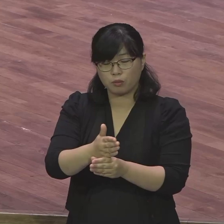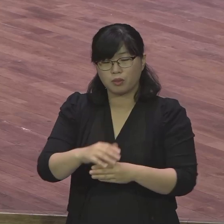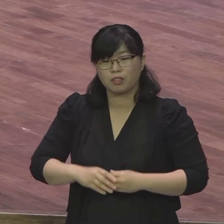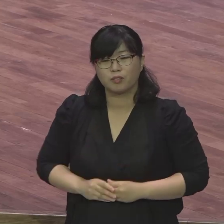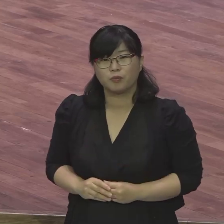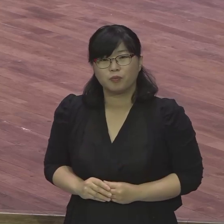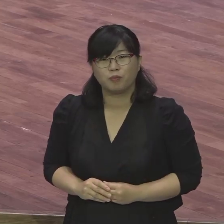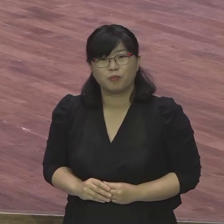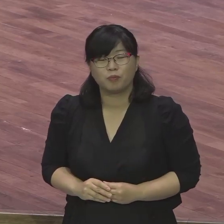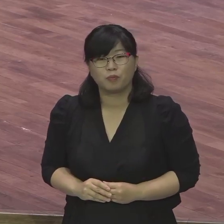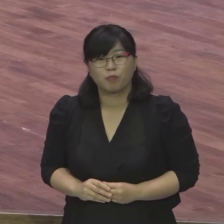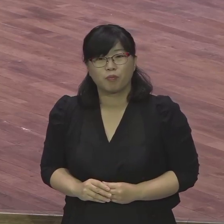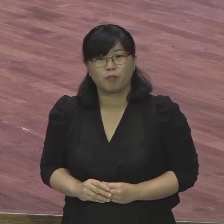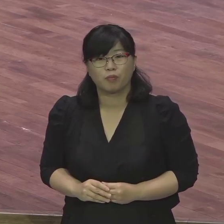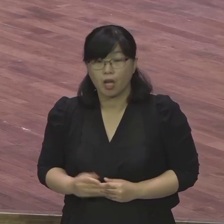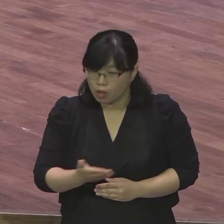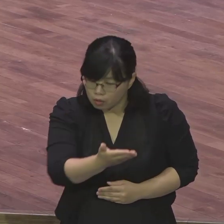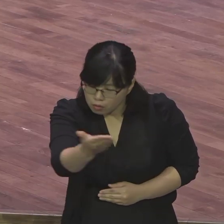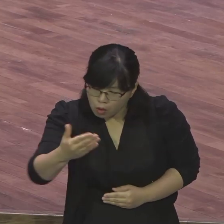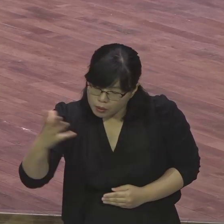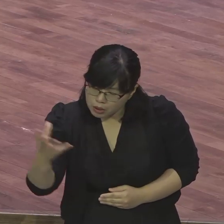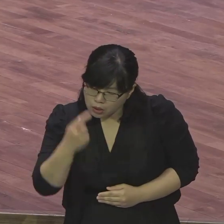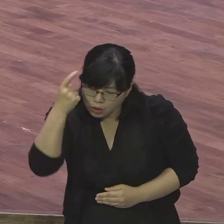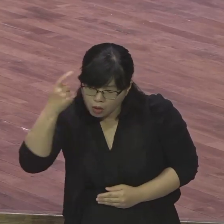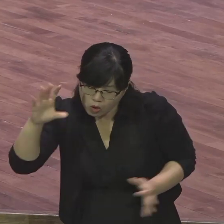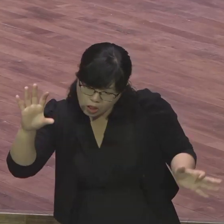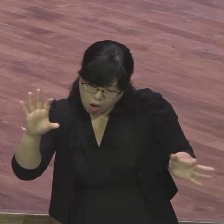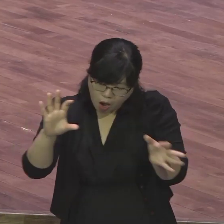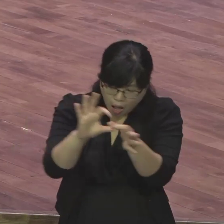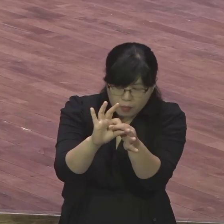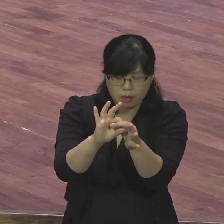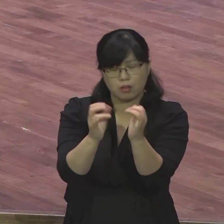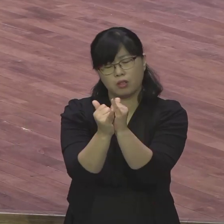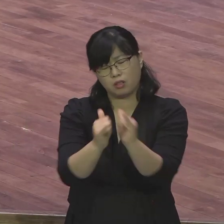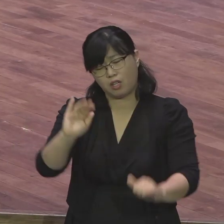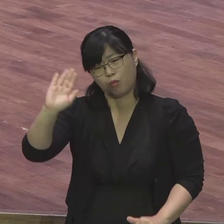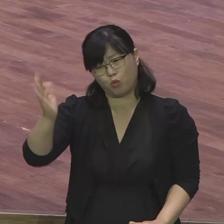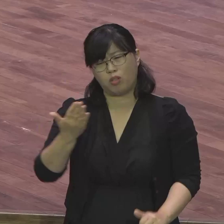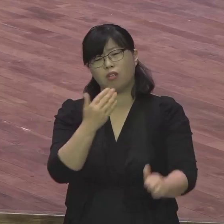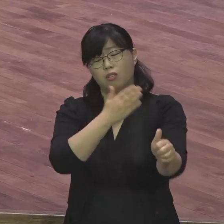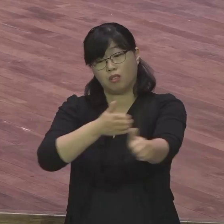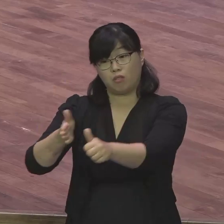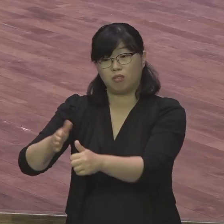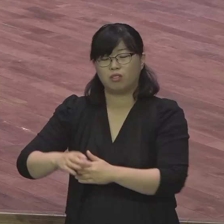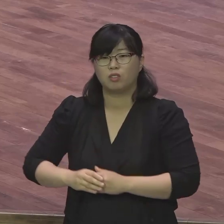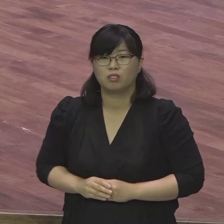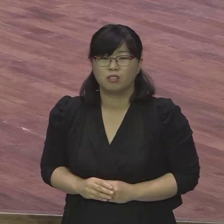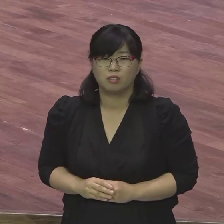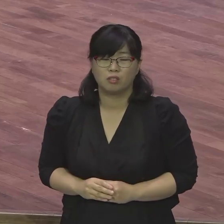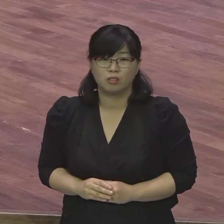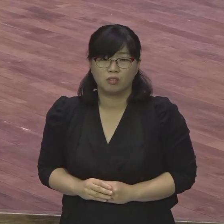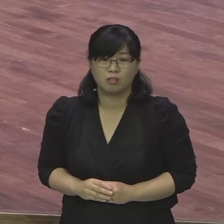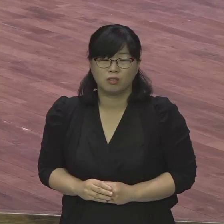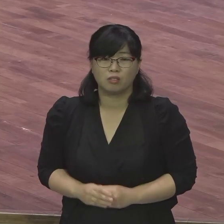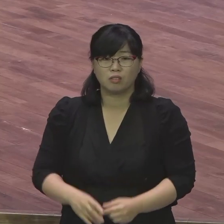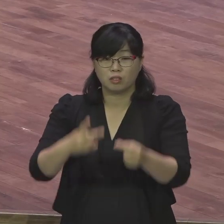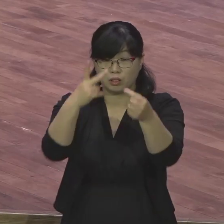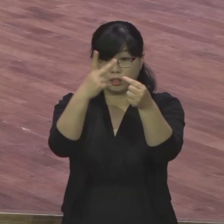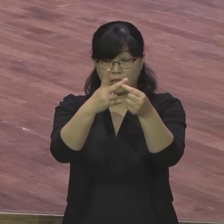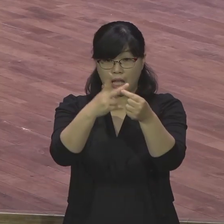성령의 사람 되시기를 증으로 축복합니다 두 번째로 합력하여 선을 이루어지는